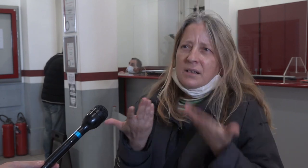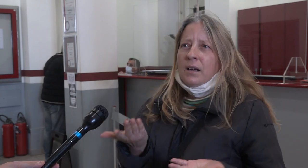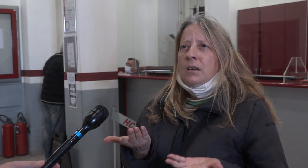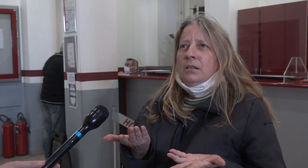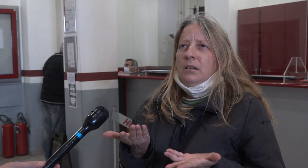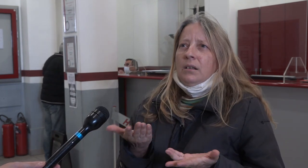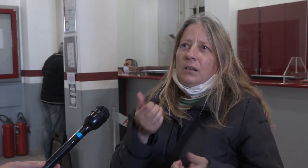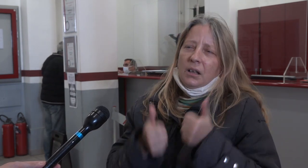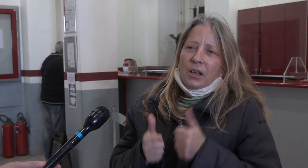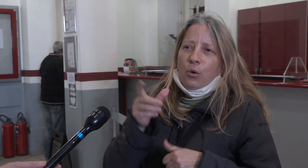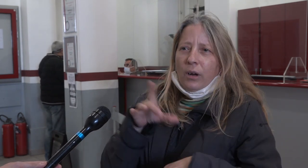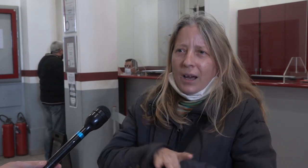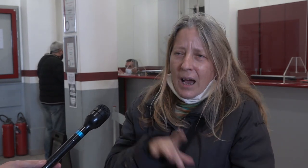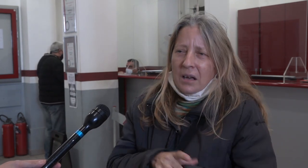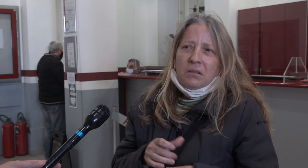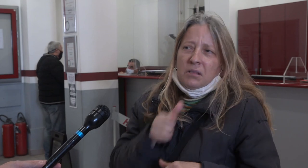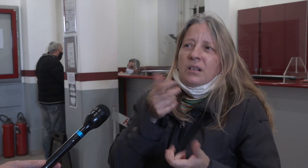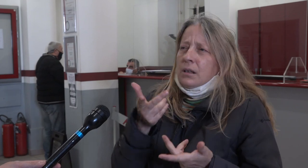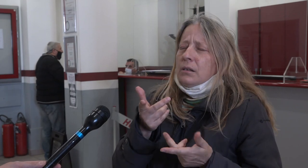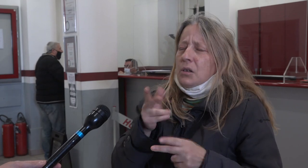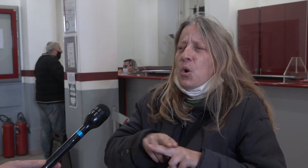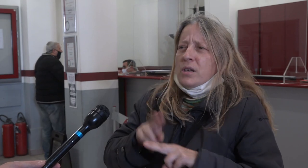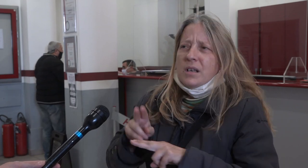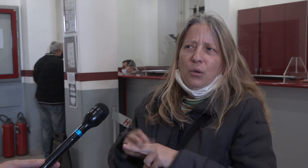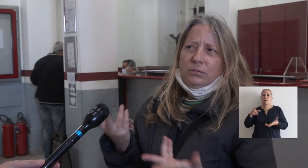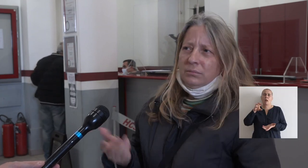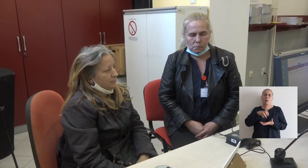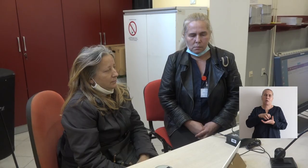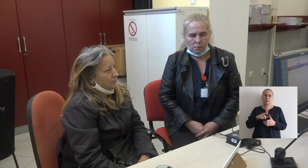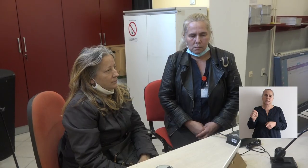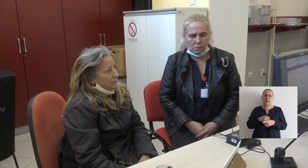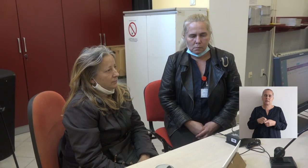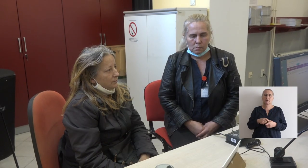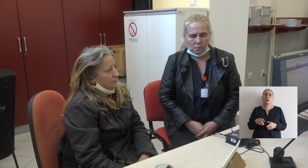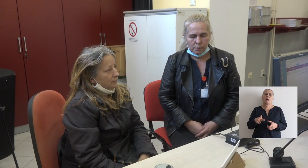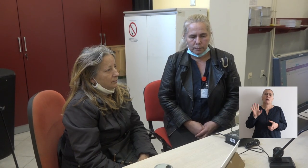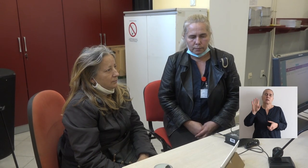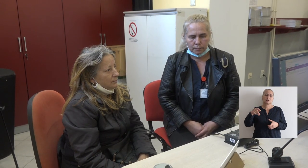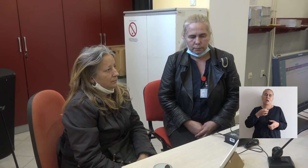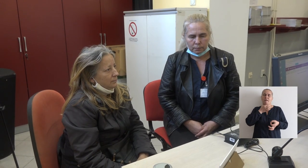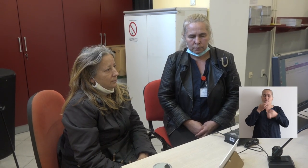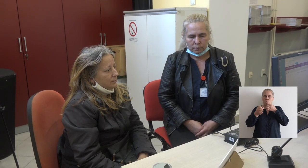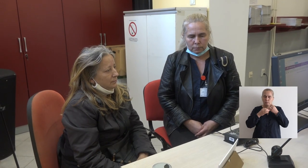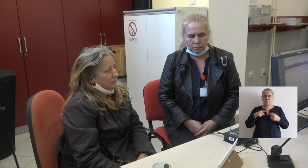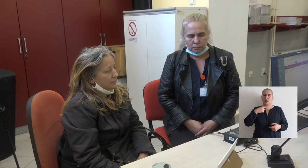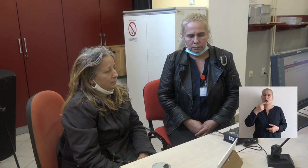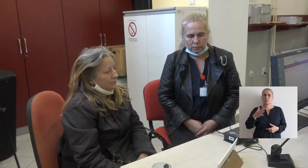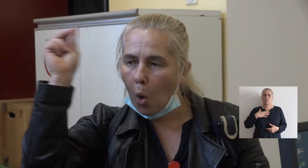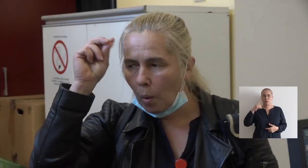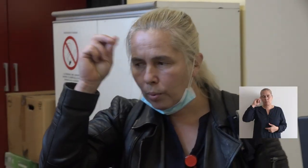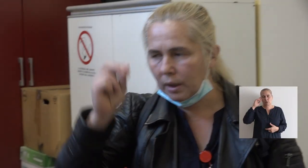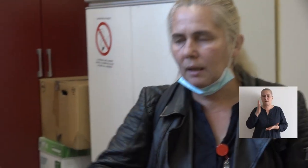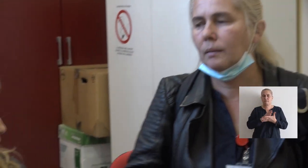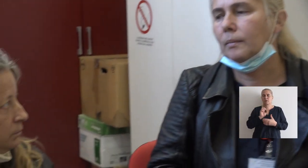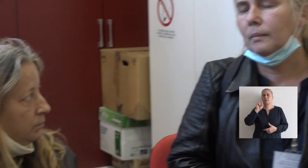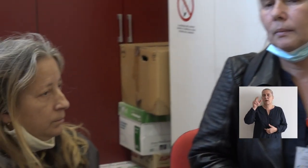statanak ili kod lekara i ostalo. Ovaj lokalni servis omogućava gluvima da se informišu,